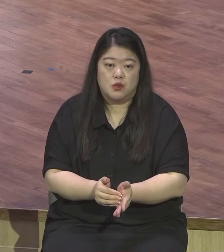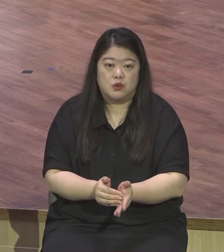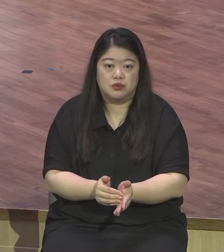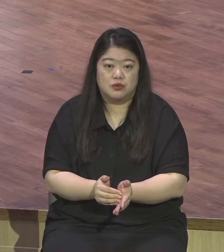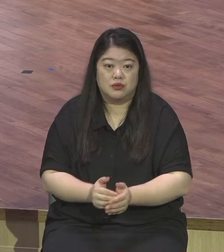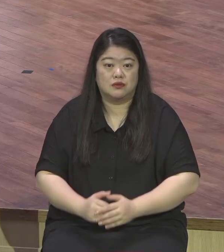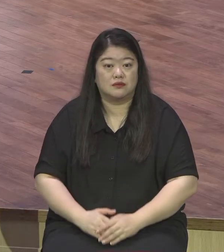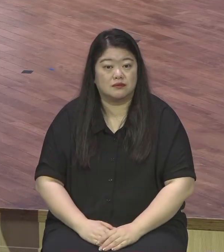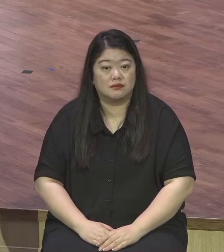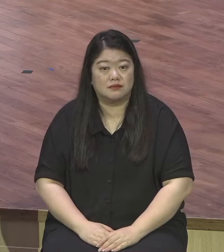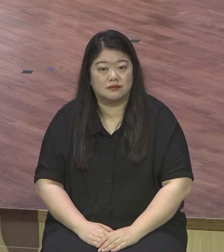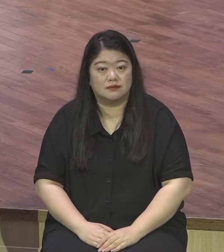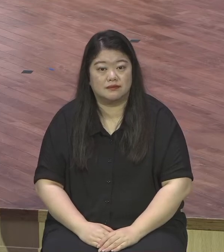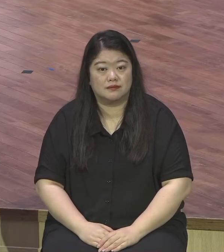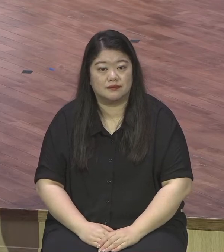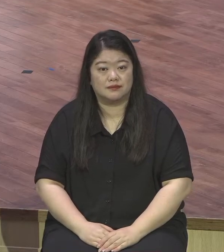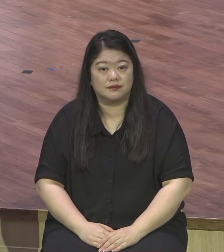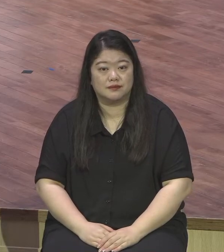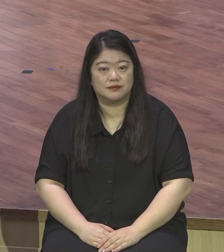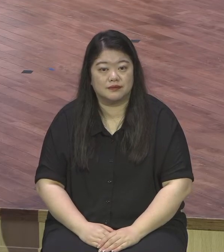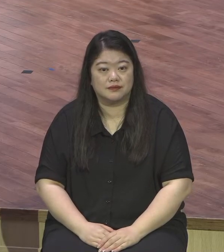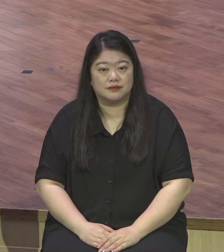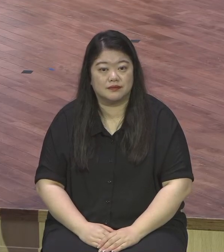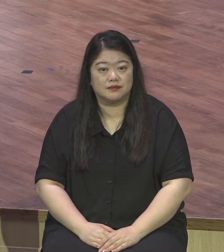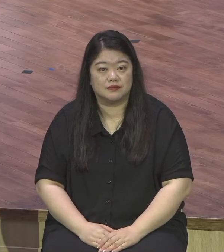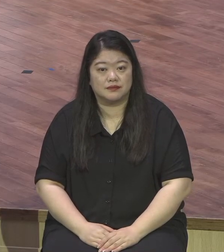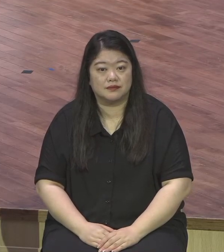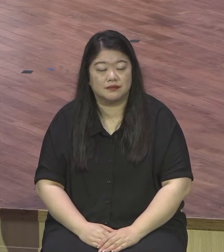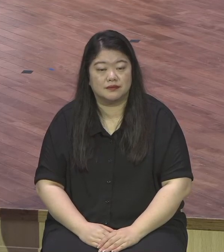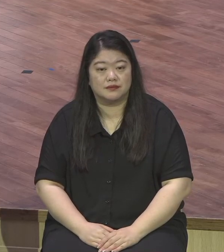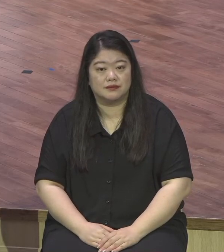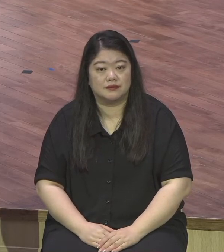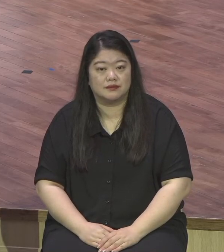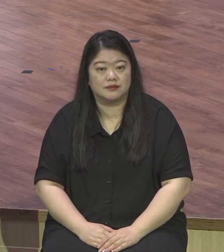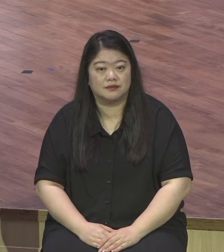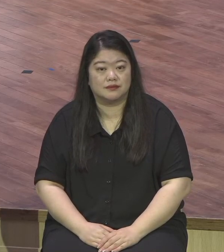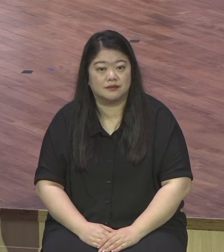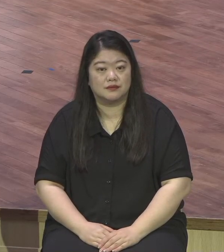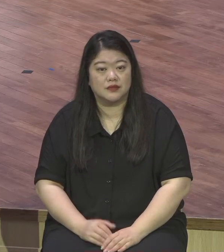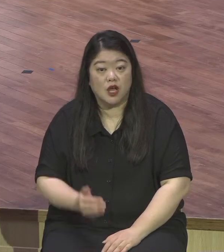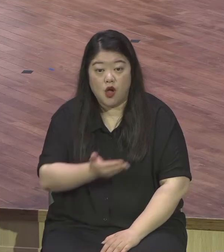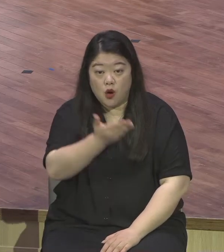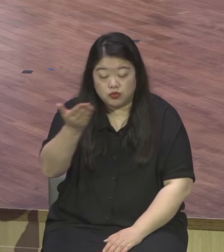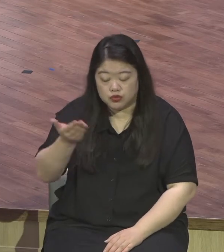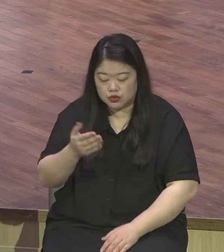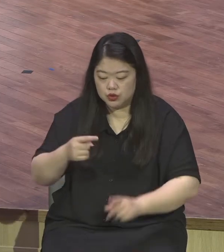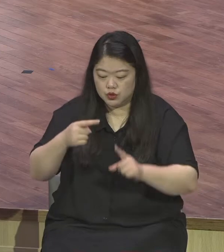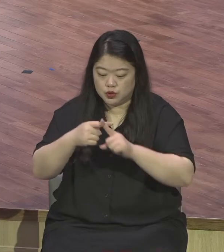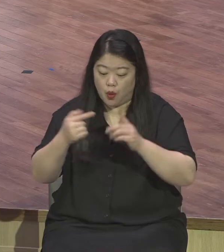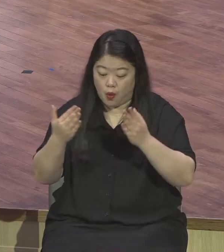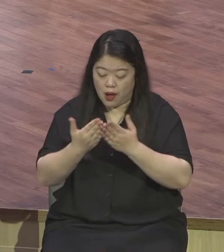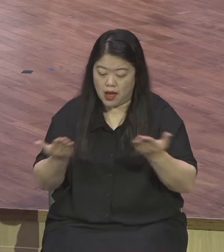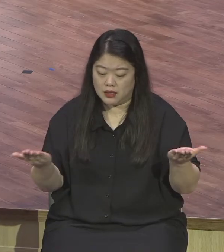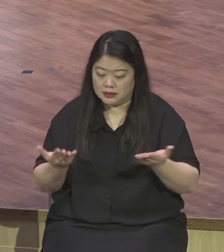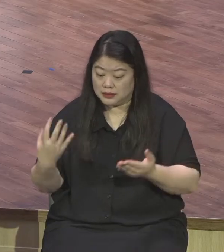우리의 헌신은 이렇게 영혼 구원사역에 관계되어 있습니다 특별히